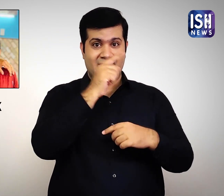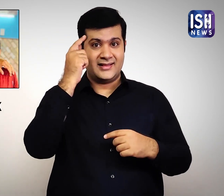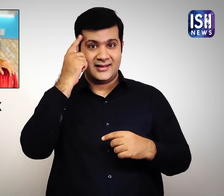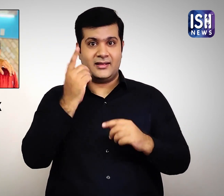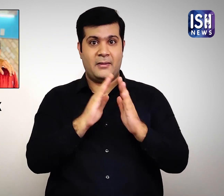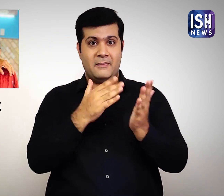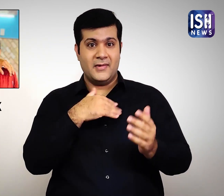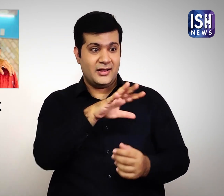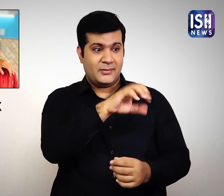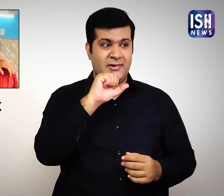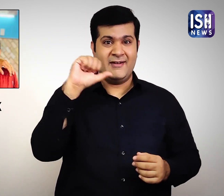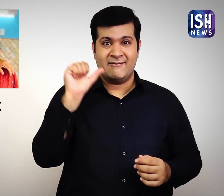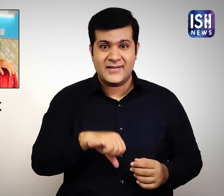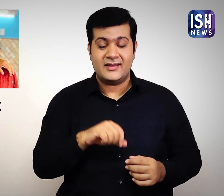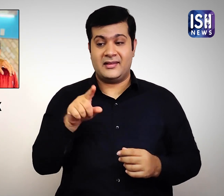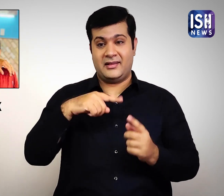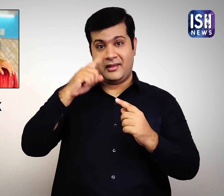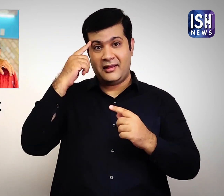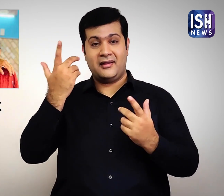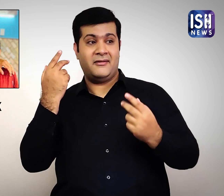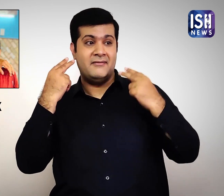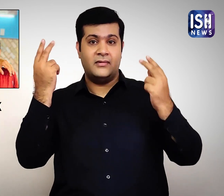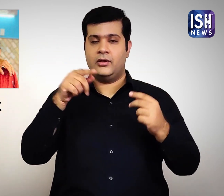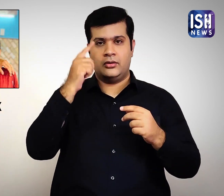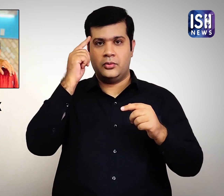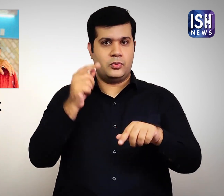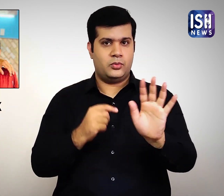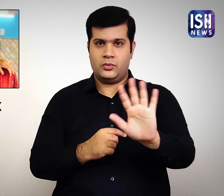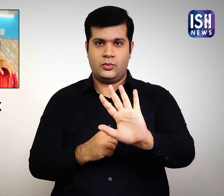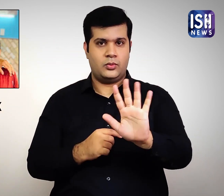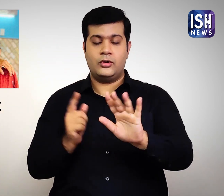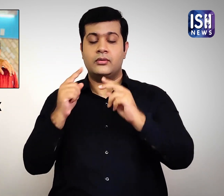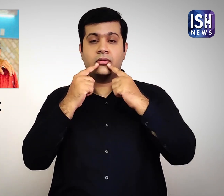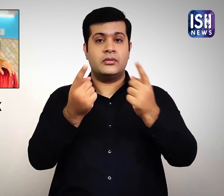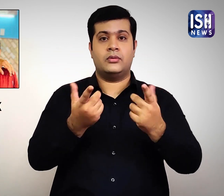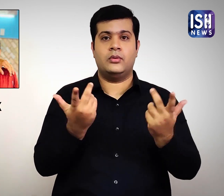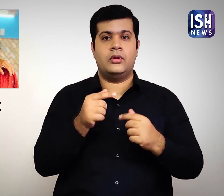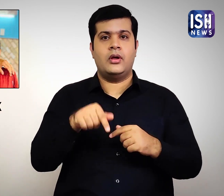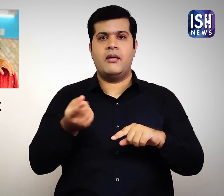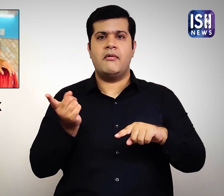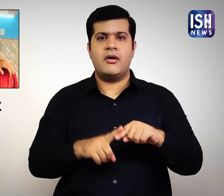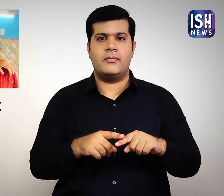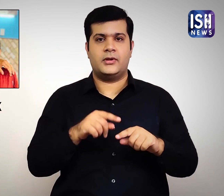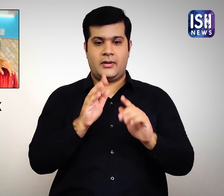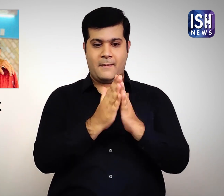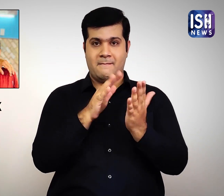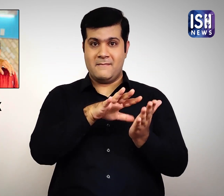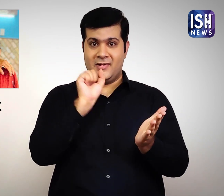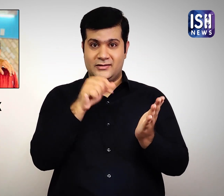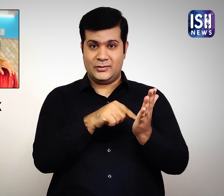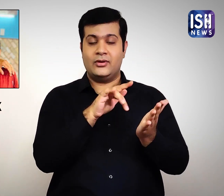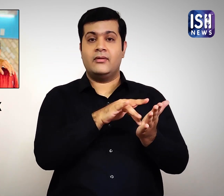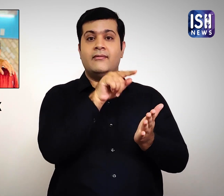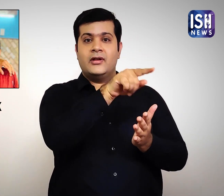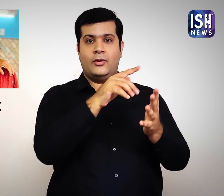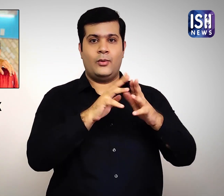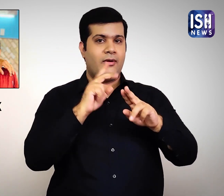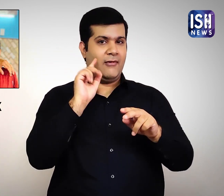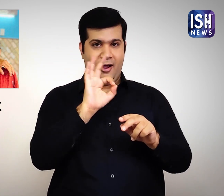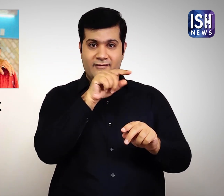सोनम के एक स्टार होने और अपना पास्पोर्ट नहीं लेने के बारे में विचार जूटे है। पास्पोर्ट दिल्ली में WFI कार्यालई में